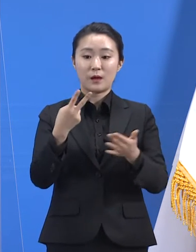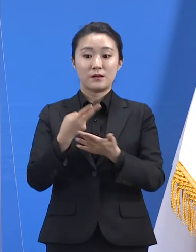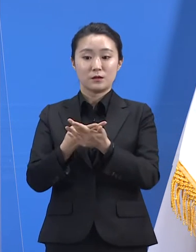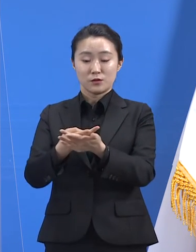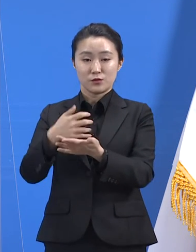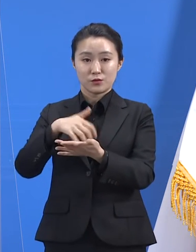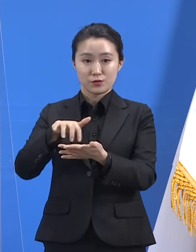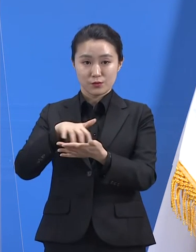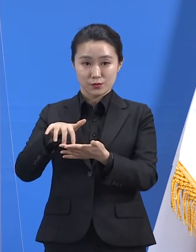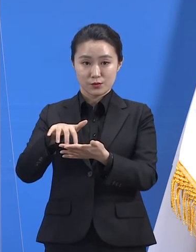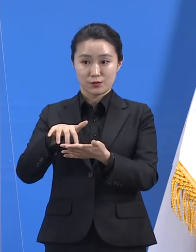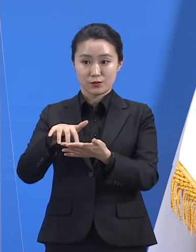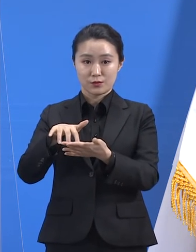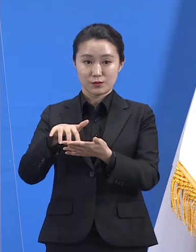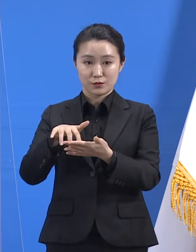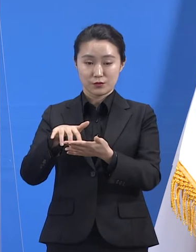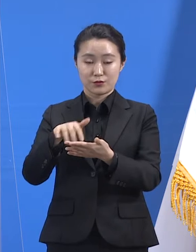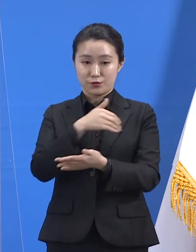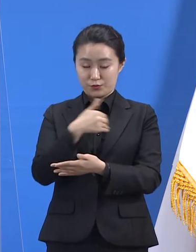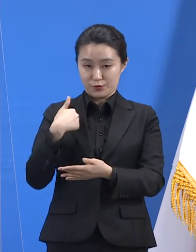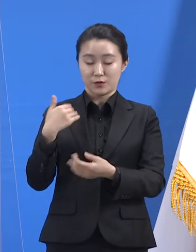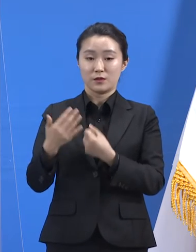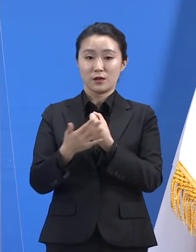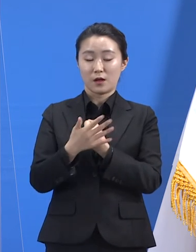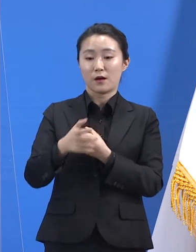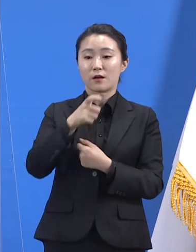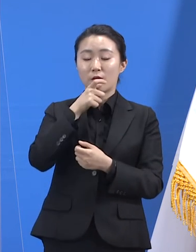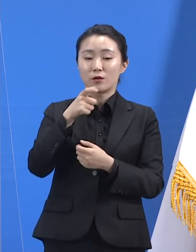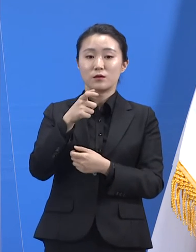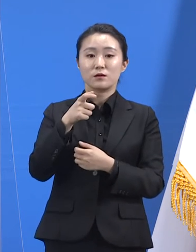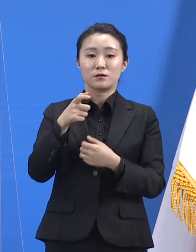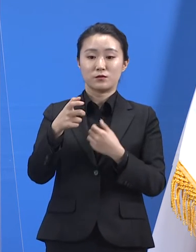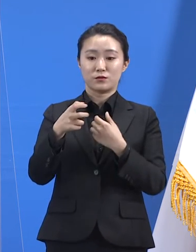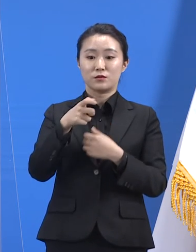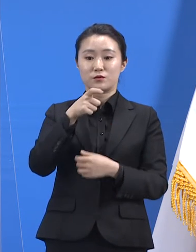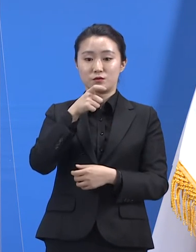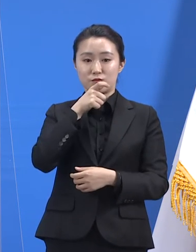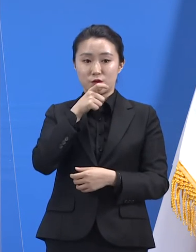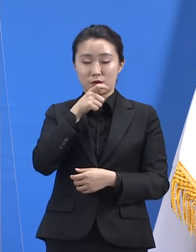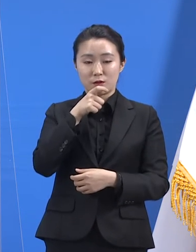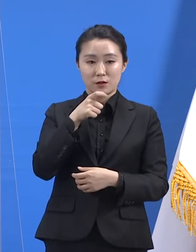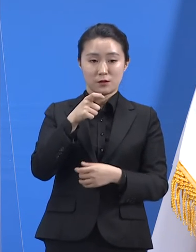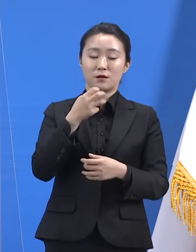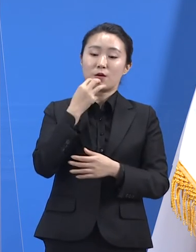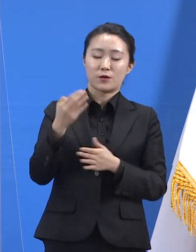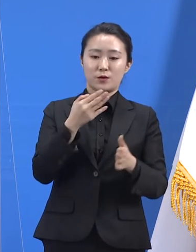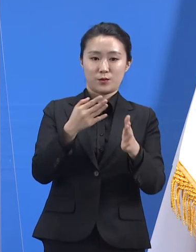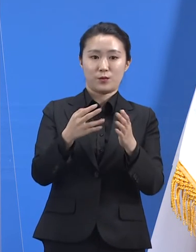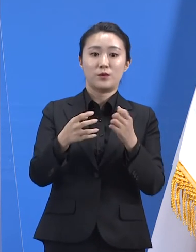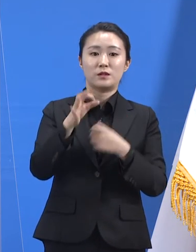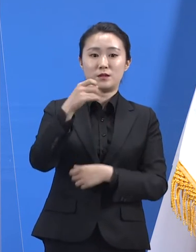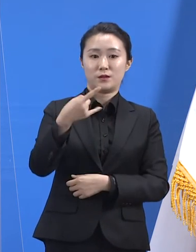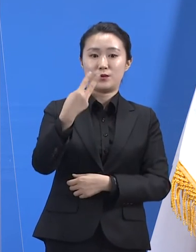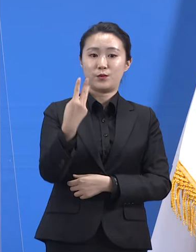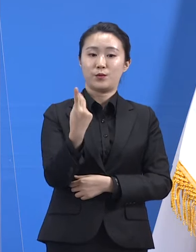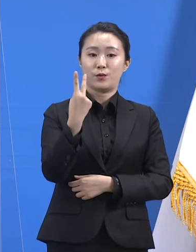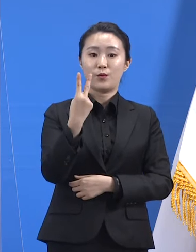수원병원에서 전담하여 운영하게 됩니다. 작년 8월 29일부터 10월 9일까지